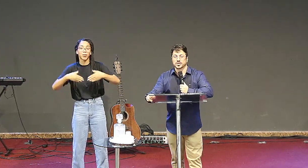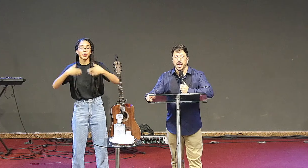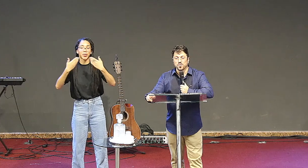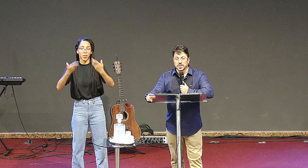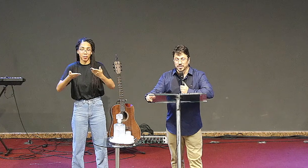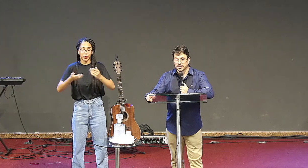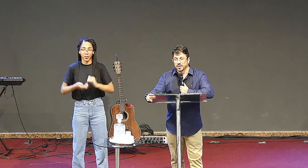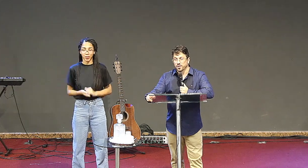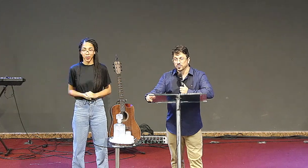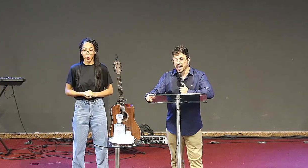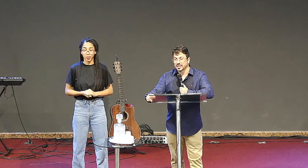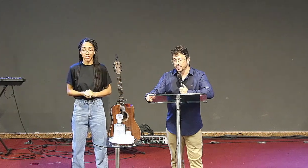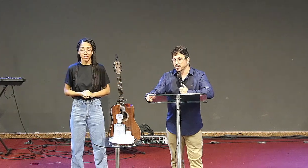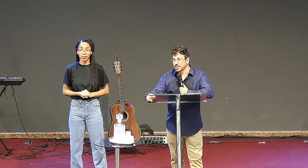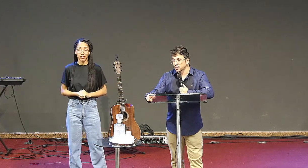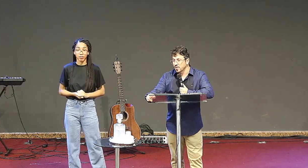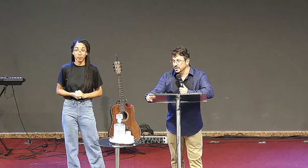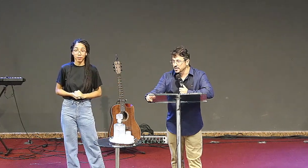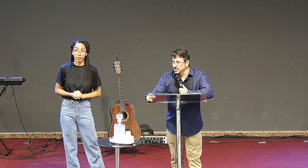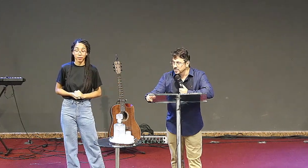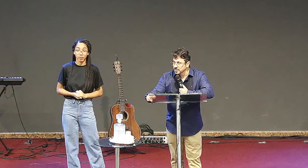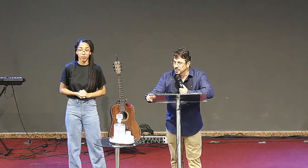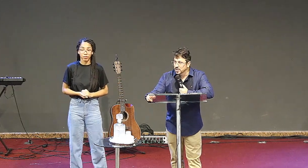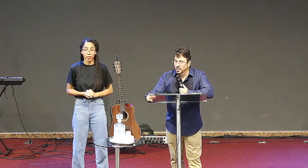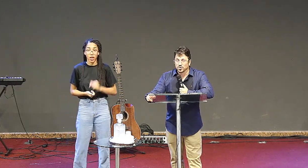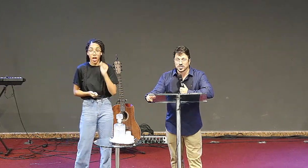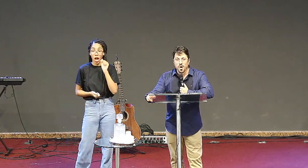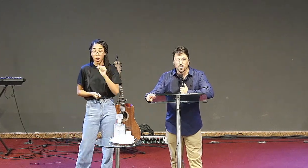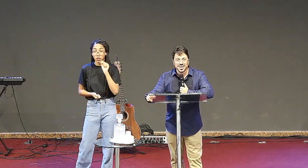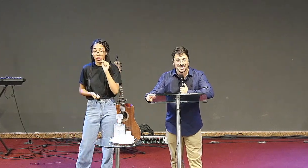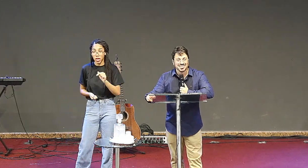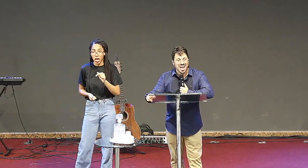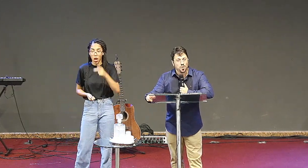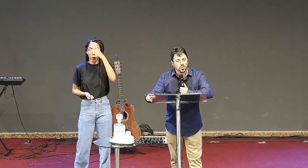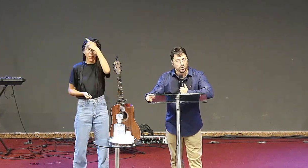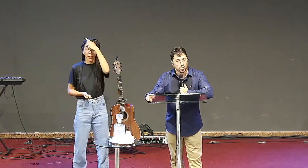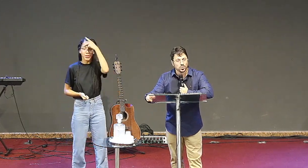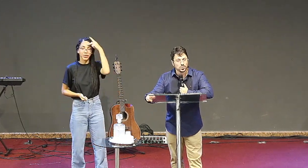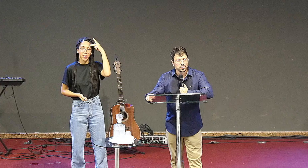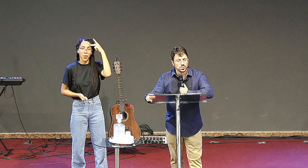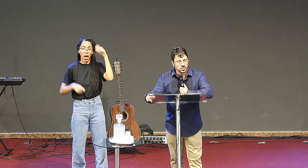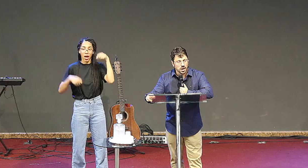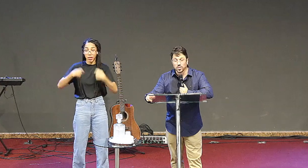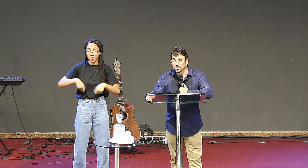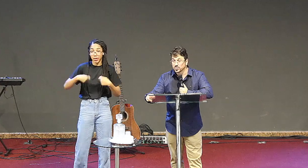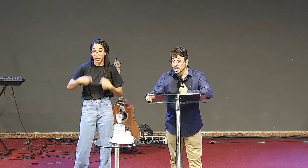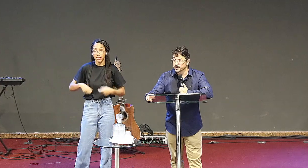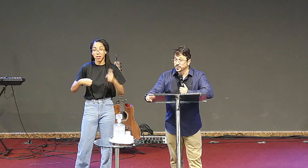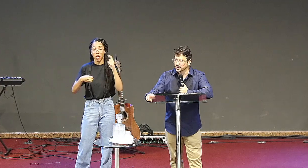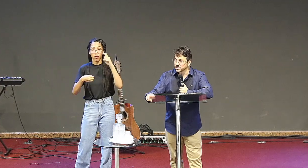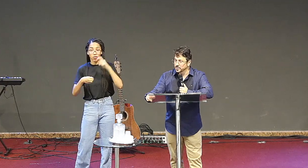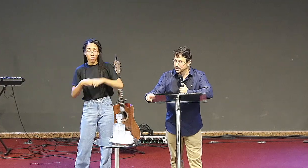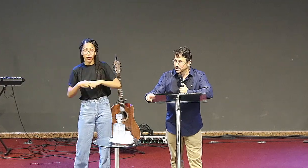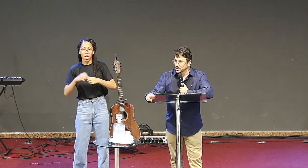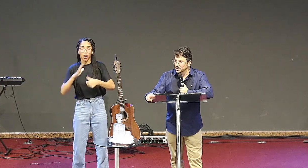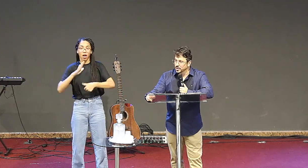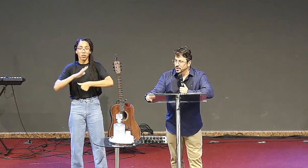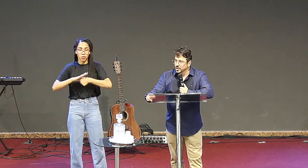você é um que precisa voltar às primeiras obras você é alguém que se acomodou ao longo do tempo